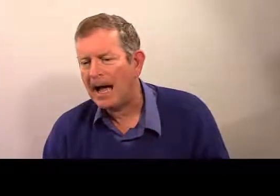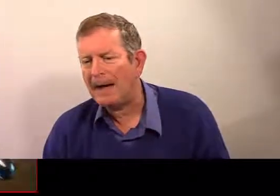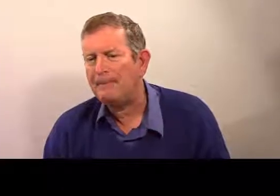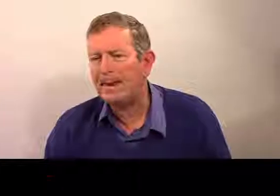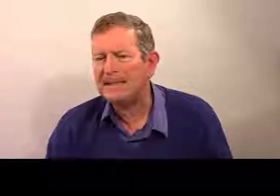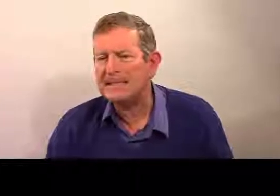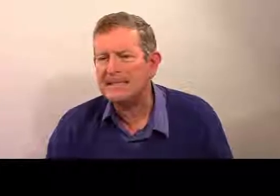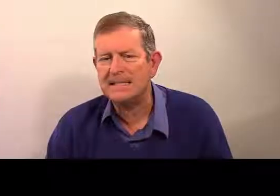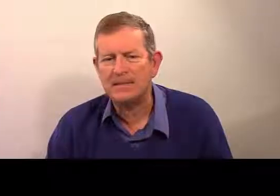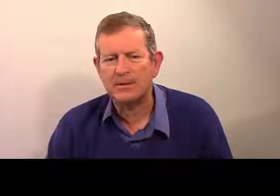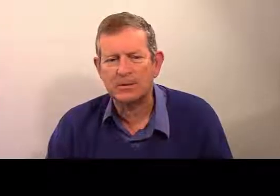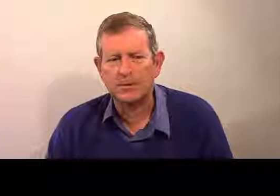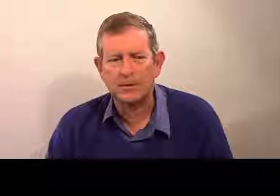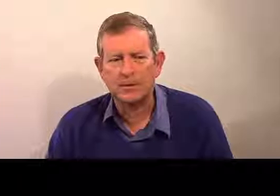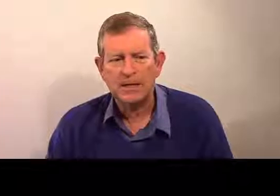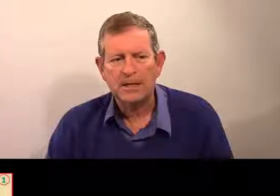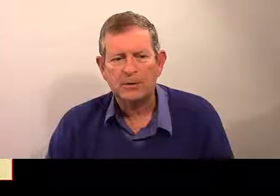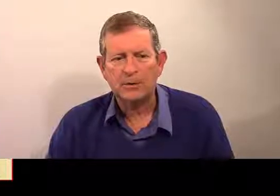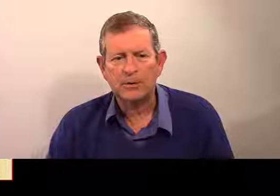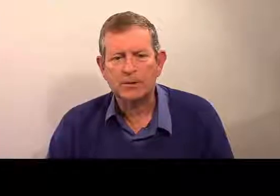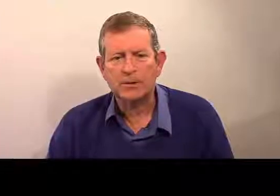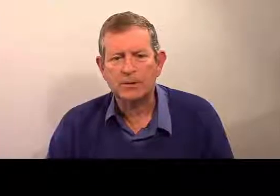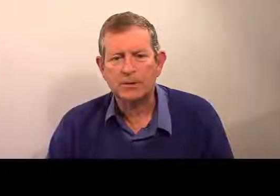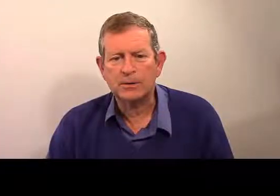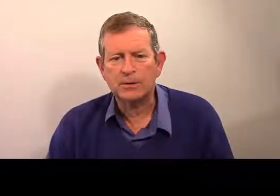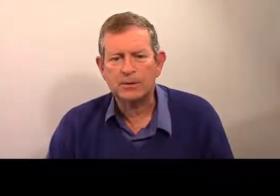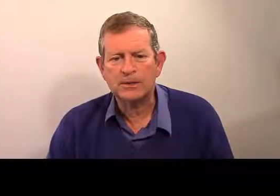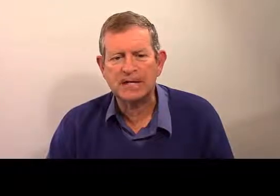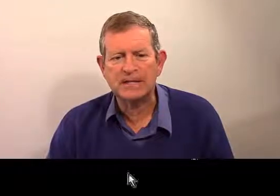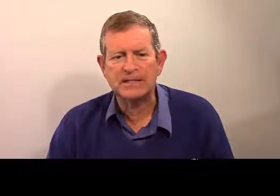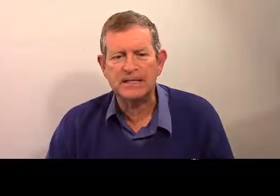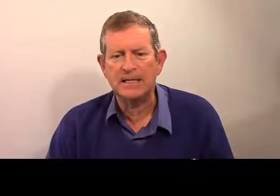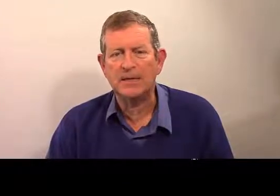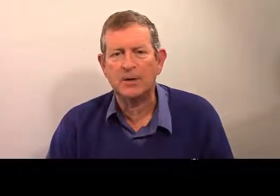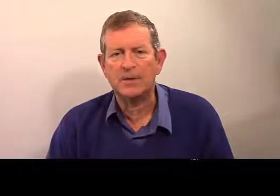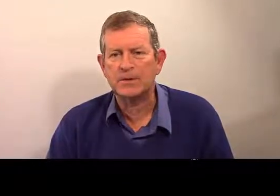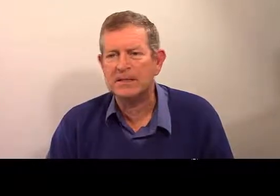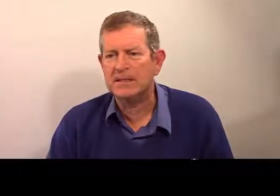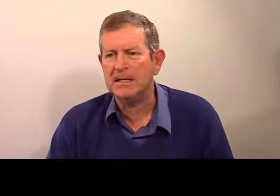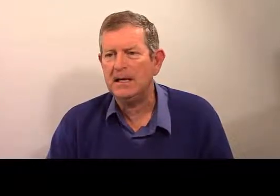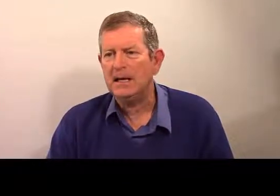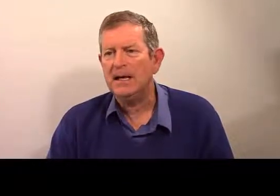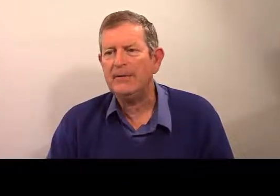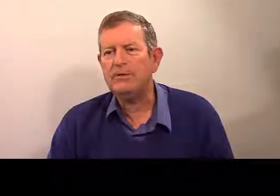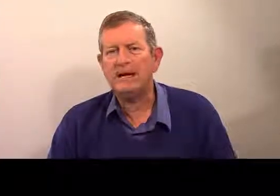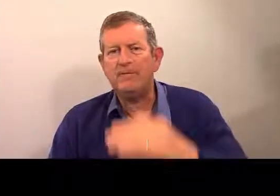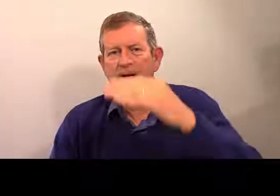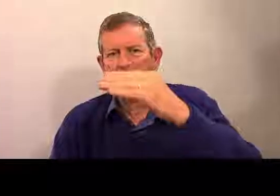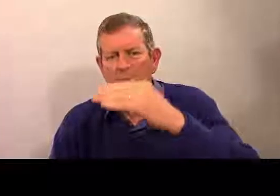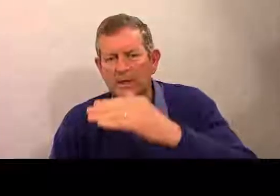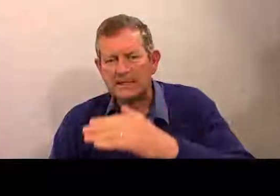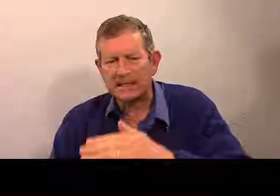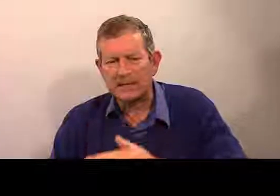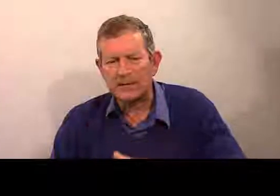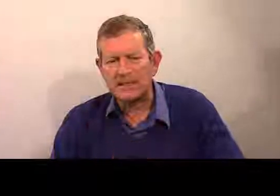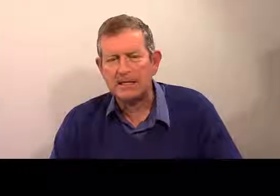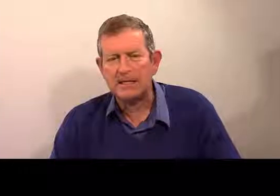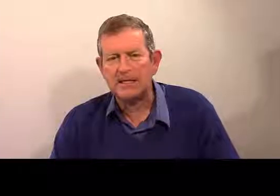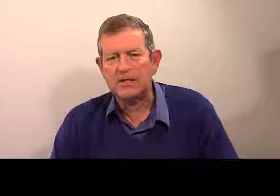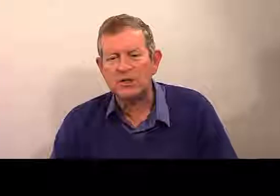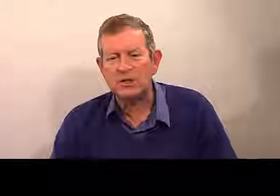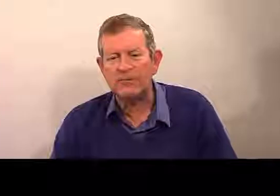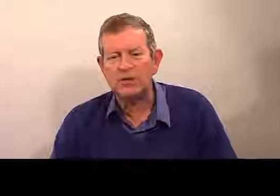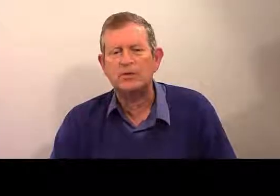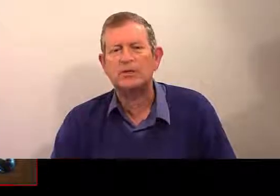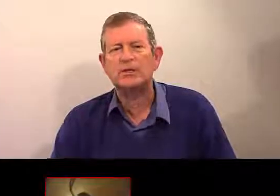à partir de celle-ci. Commencez ici. Et vous allez faire toutes les activités